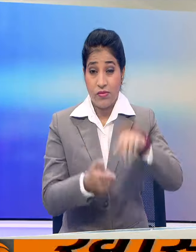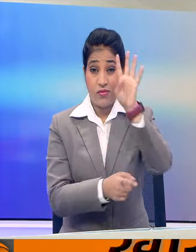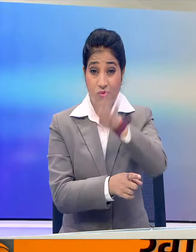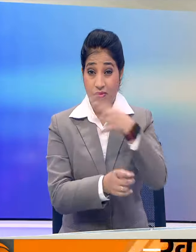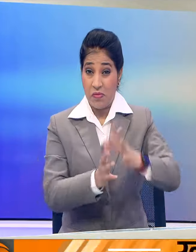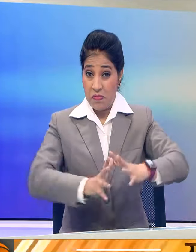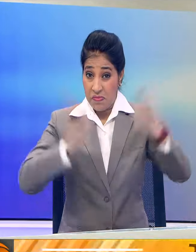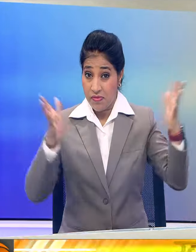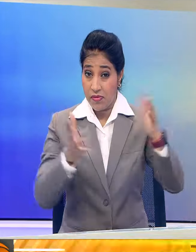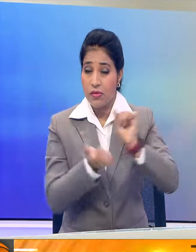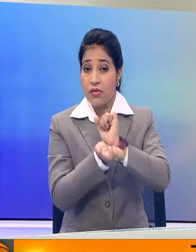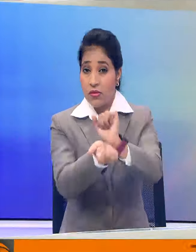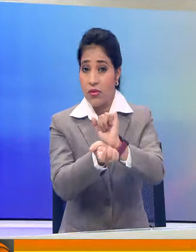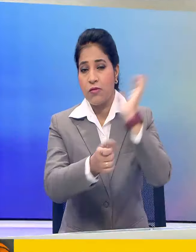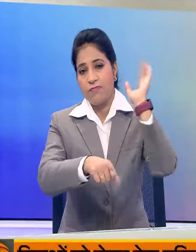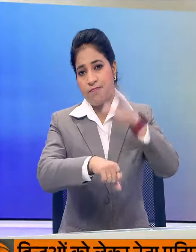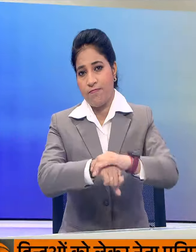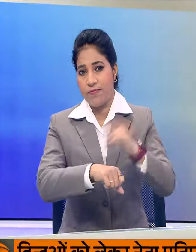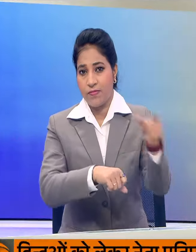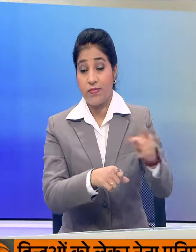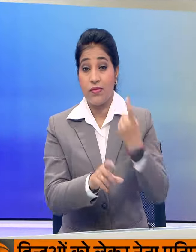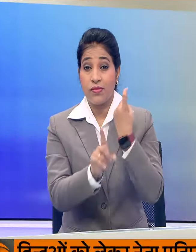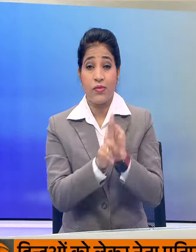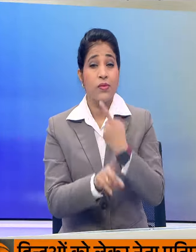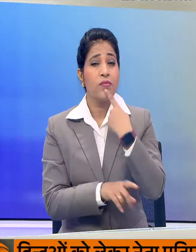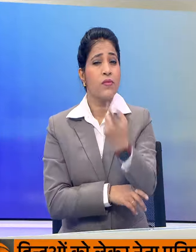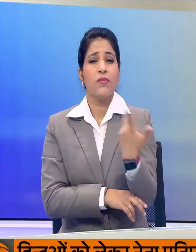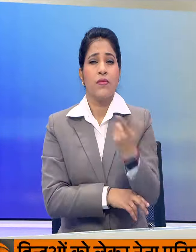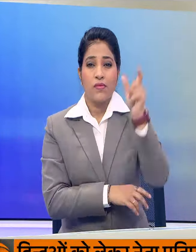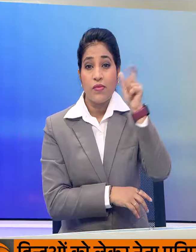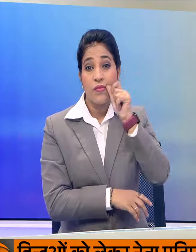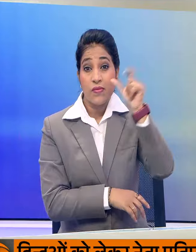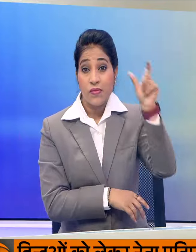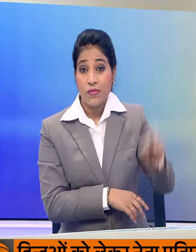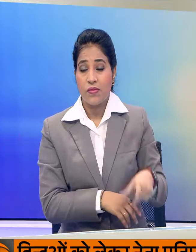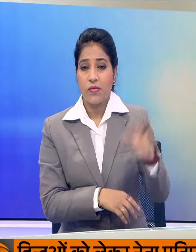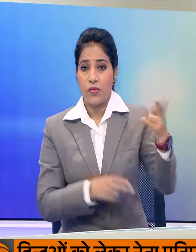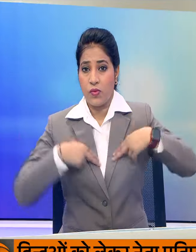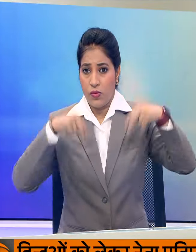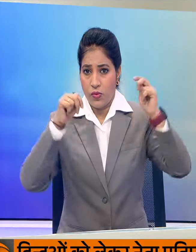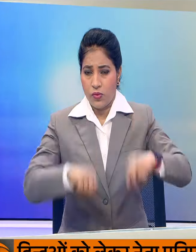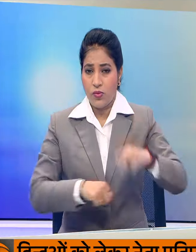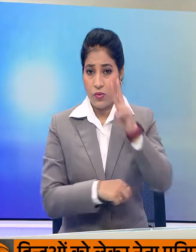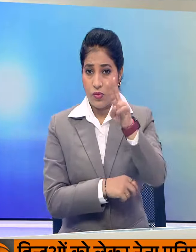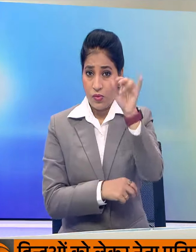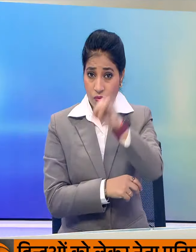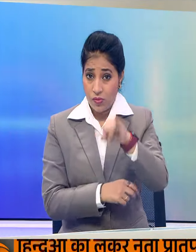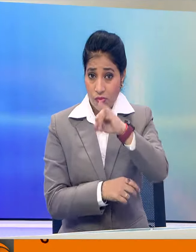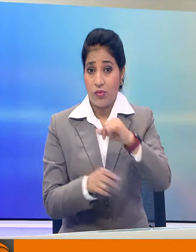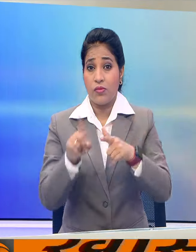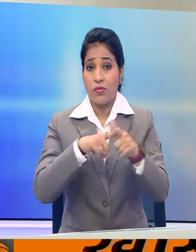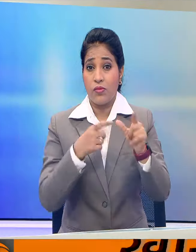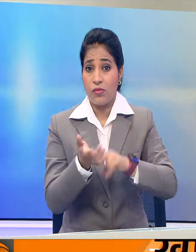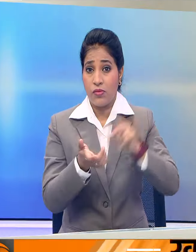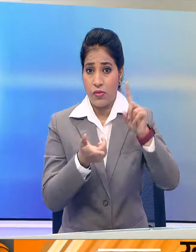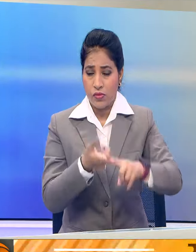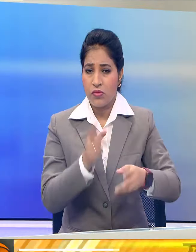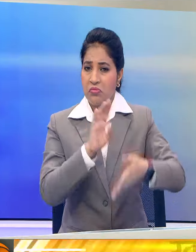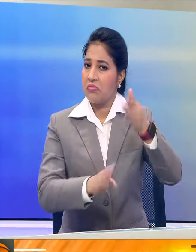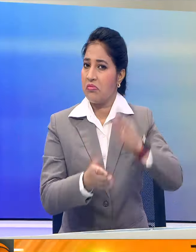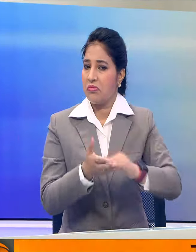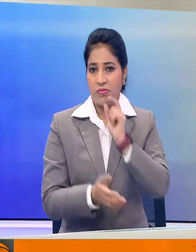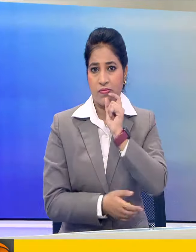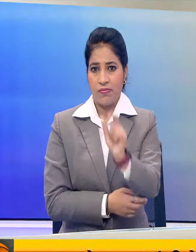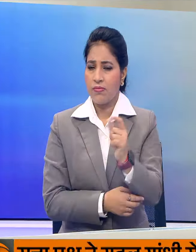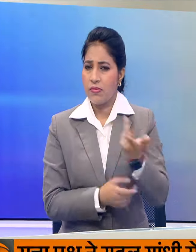गिरफतार किया था केजरिवाल के ओर से ये कहा जा रहा है कि उन्होंने अदालत के 26 जून के उसादेश को भी चुनोती दी है